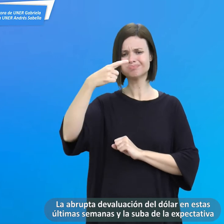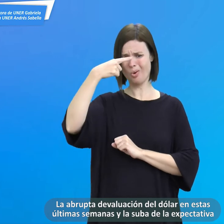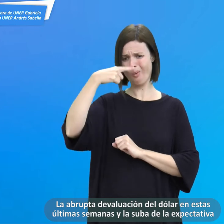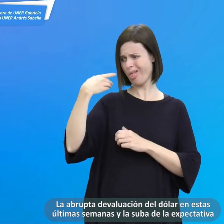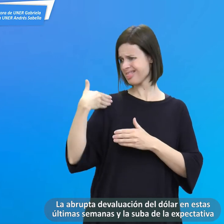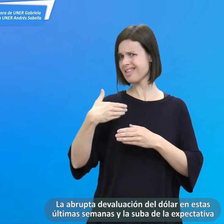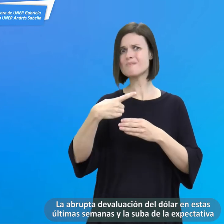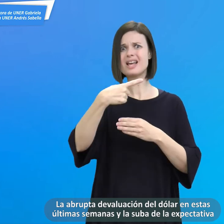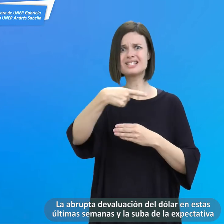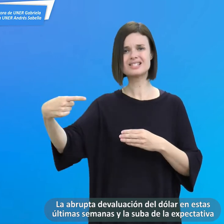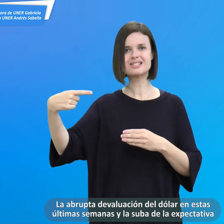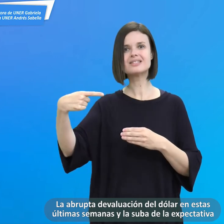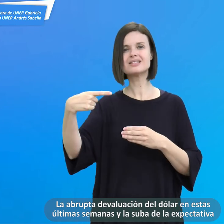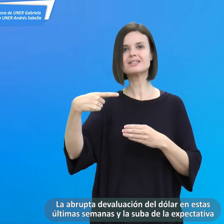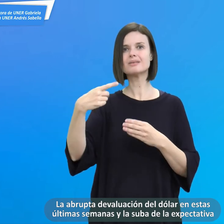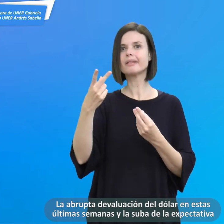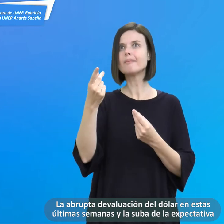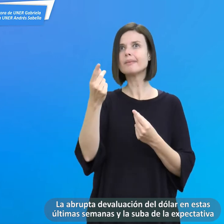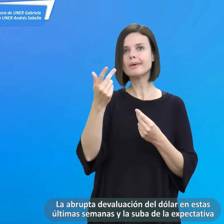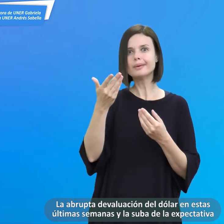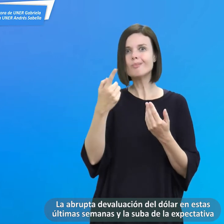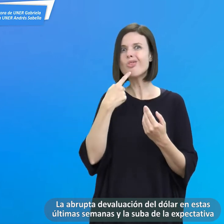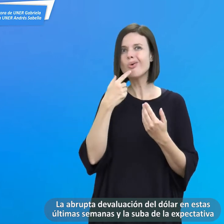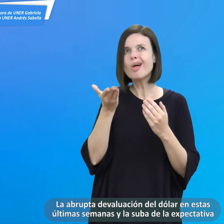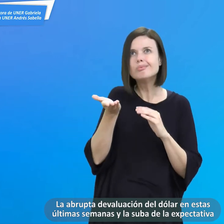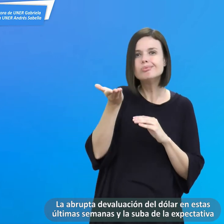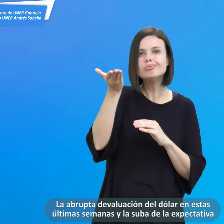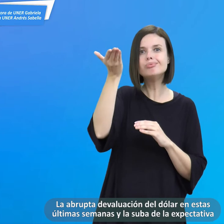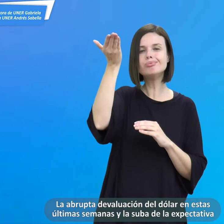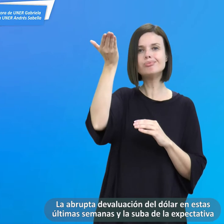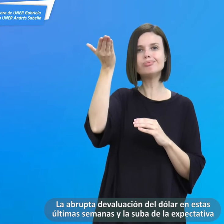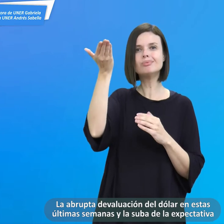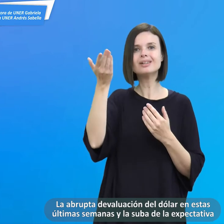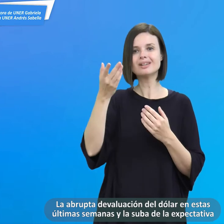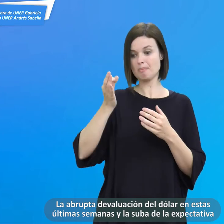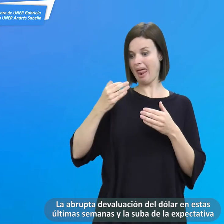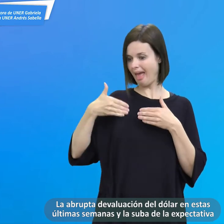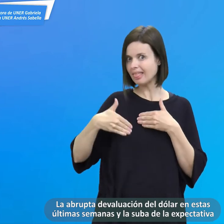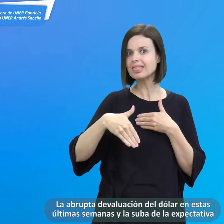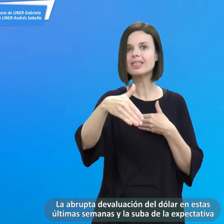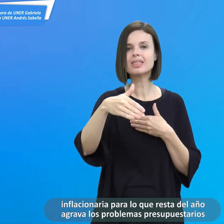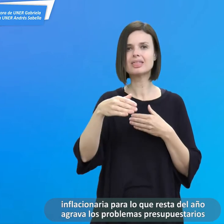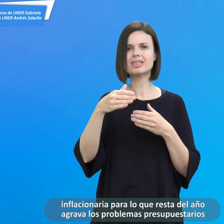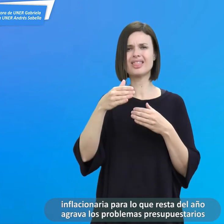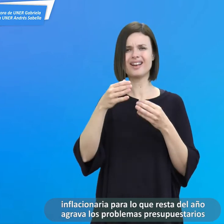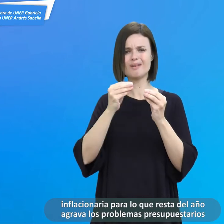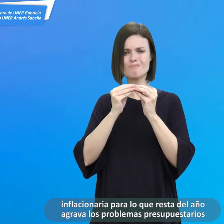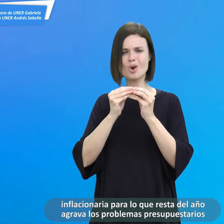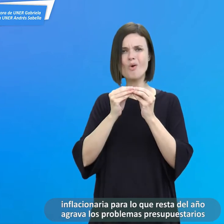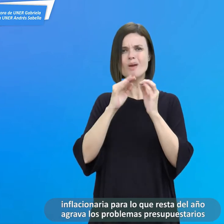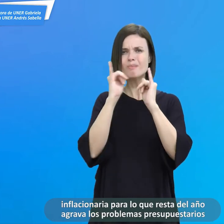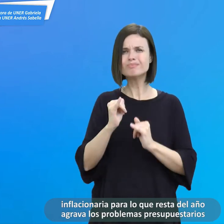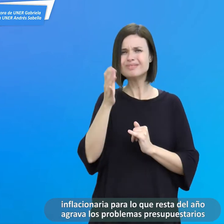del dólar en estas últimas semanas y la suba de la expectativa inflacionaria para lo que resta del año